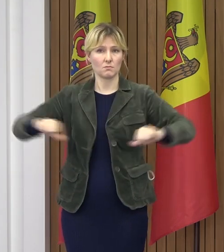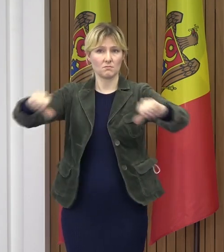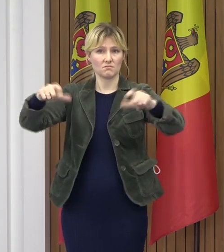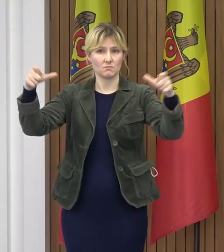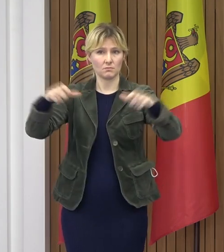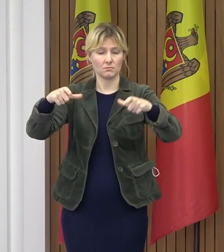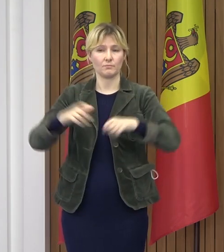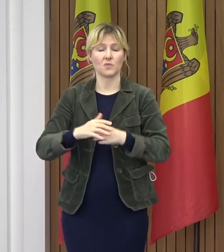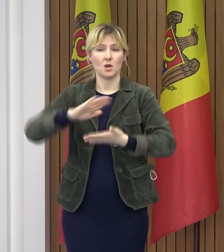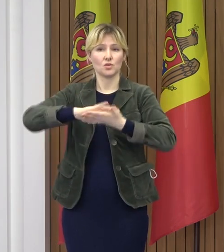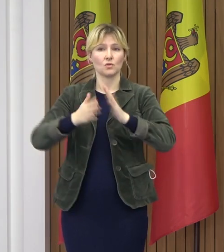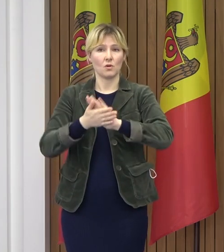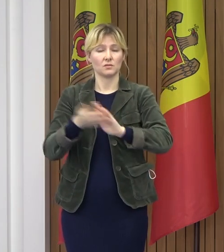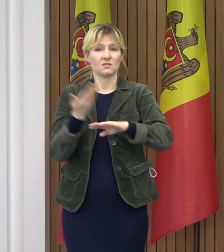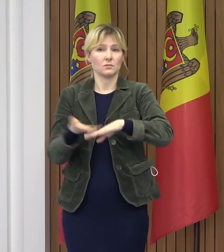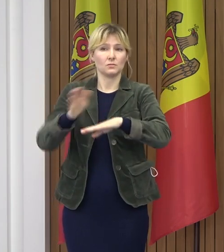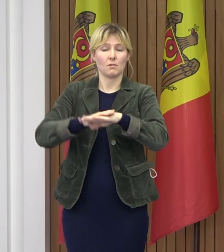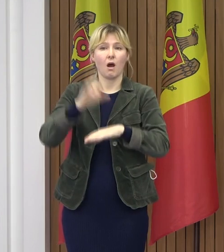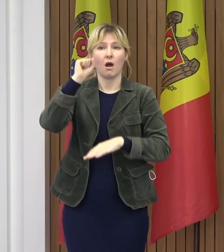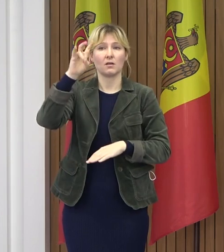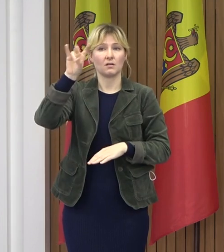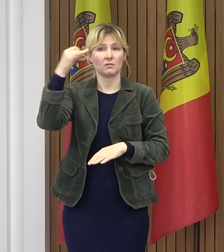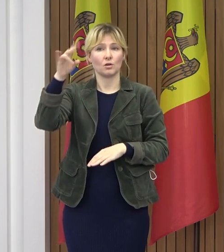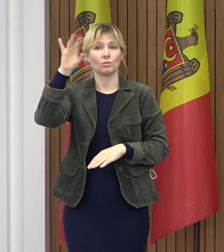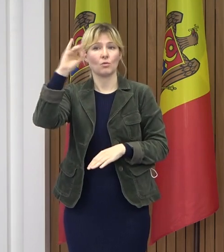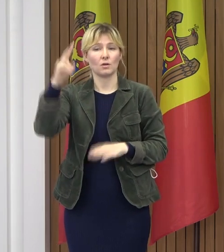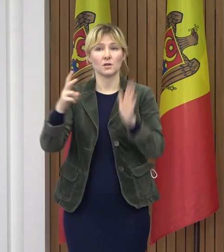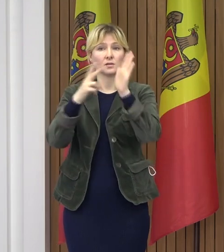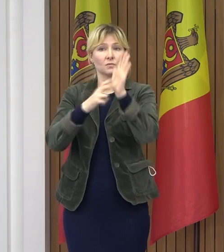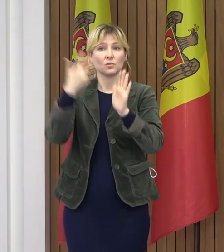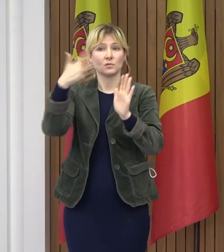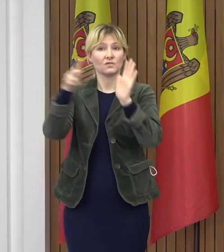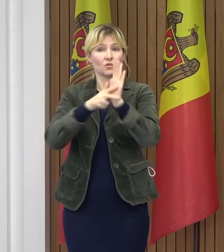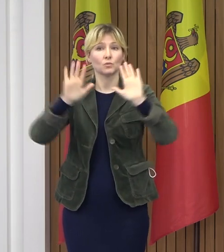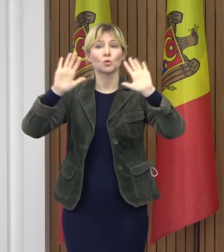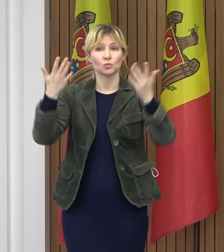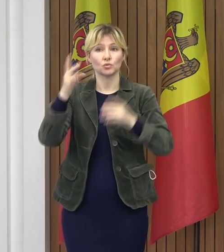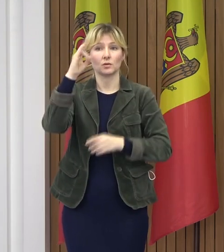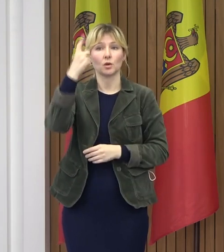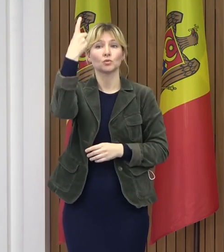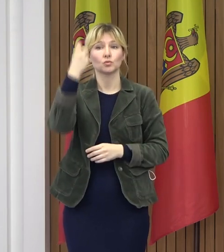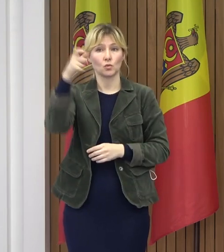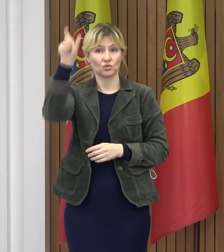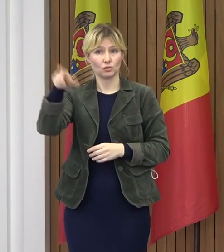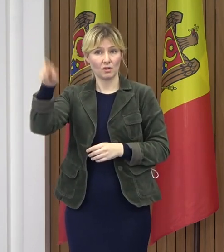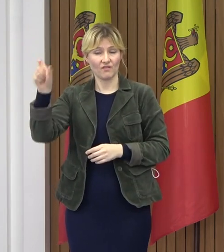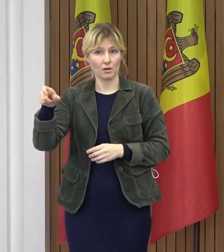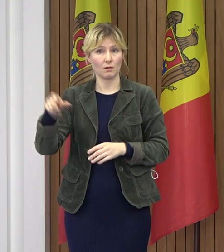Situația este gravă inclusiv în anenii noi, 738 de cazuri la 100 de mii populații,